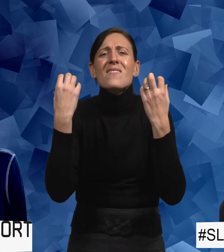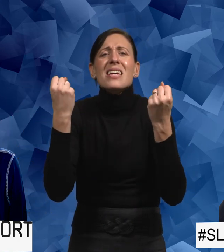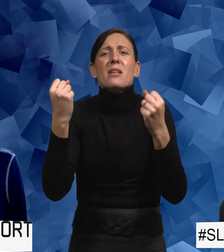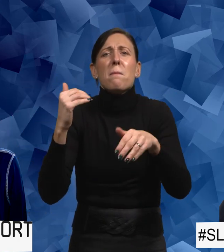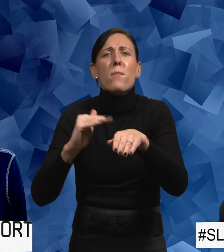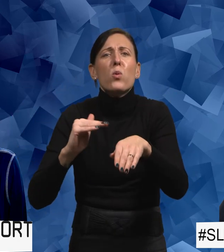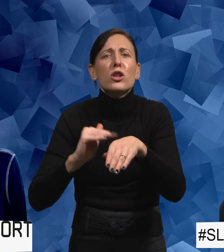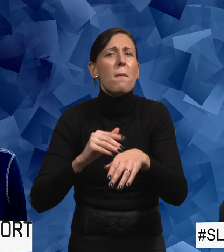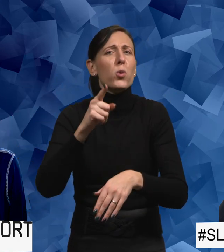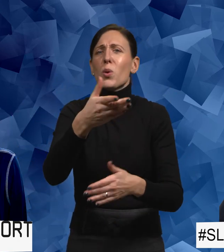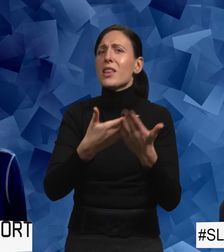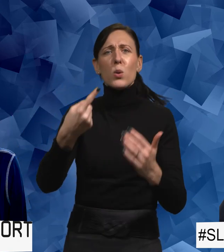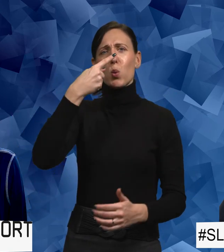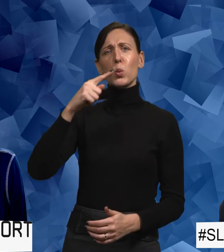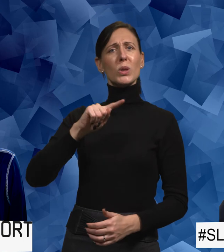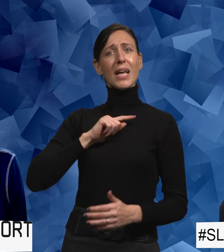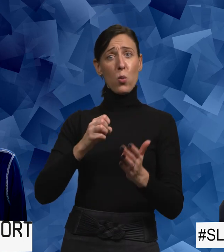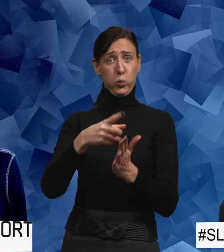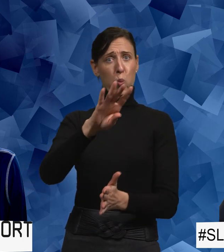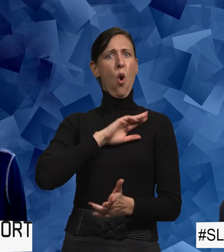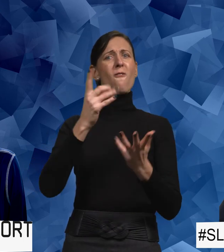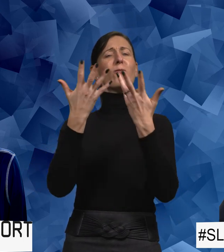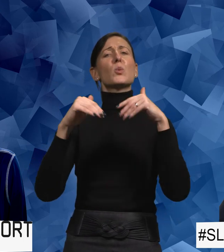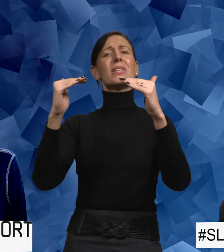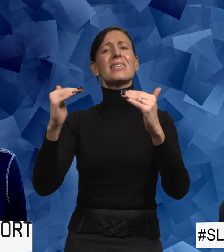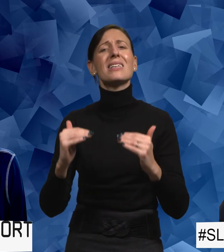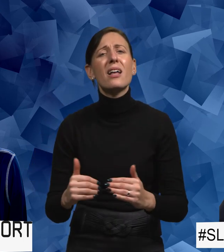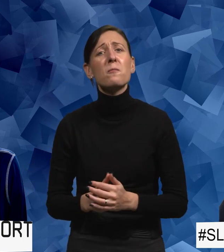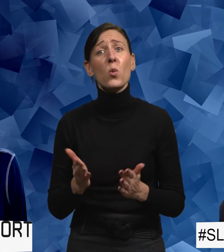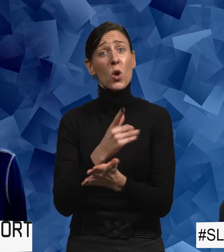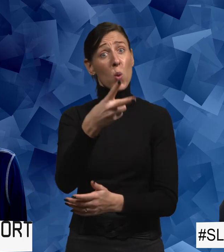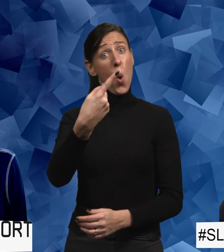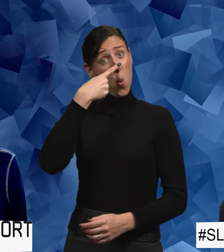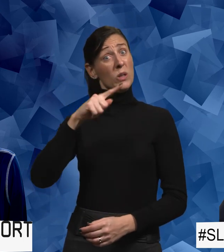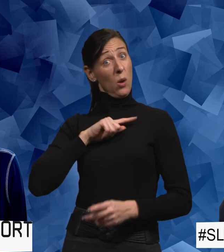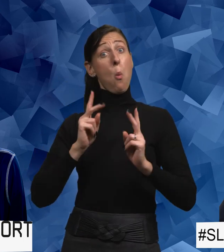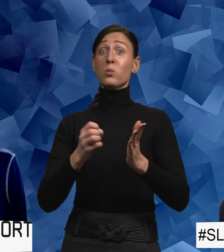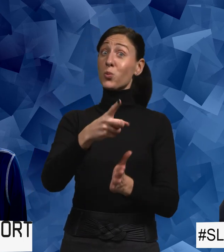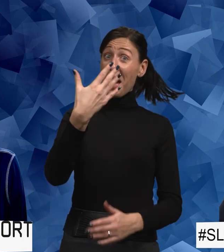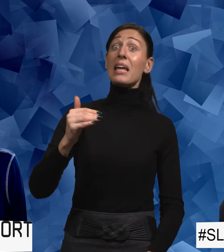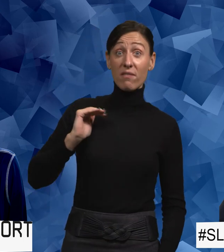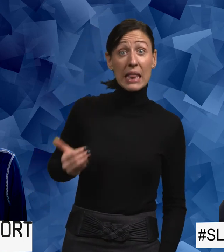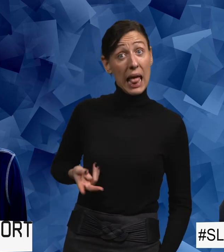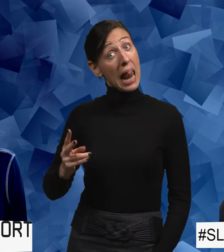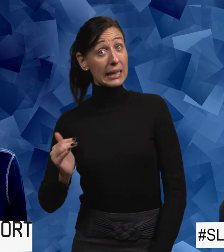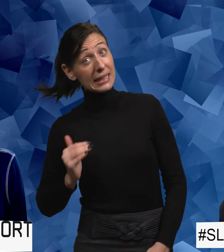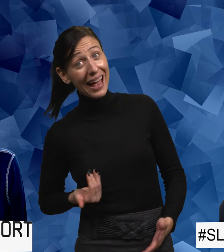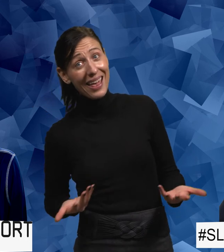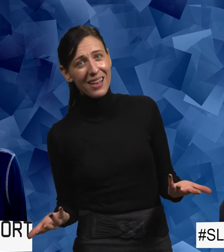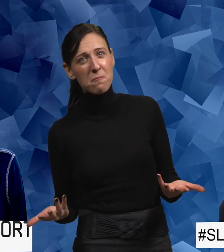att du är inte utsatt för att du har en funktionsnedsättning. Utan du är utsatt för att du är kvinna eller tjej om man säger så.